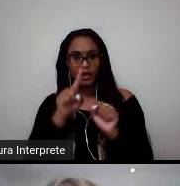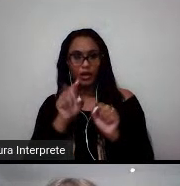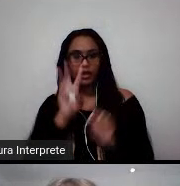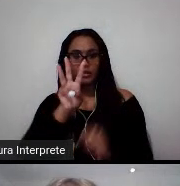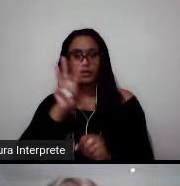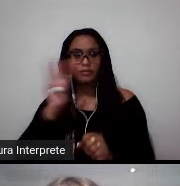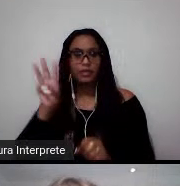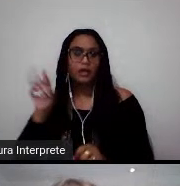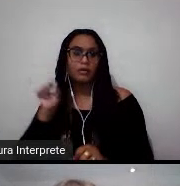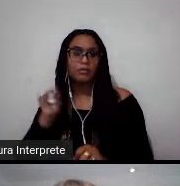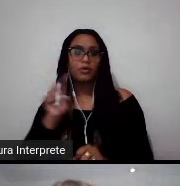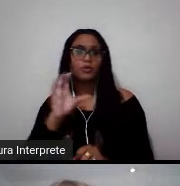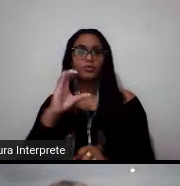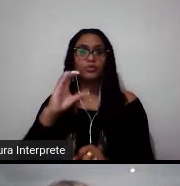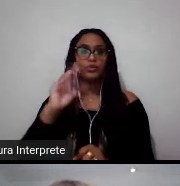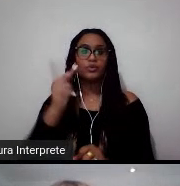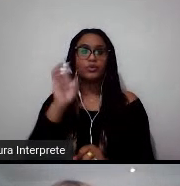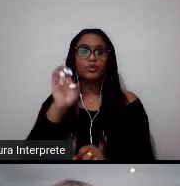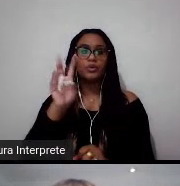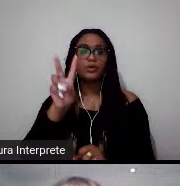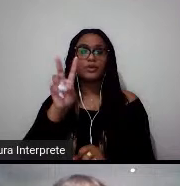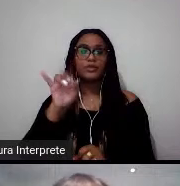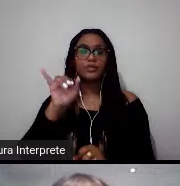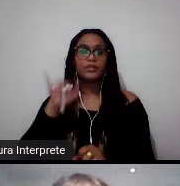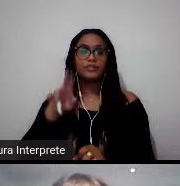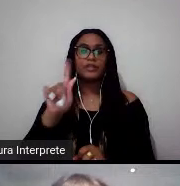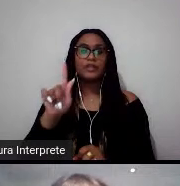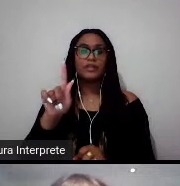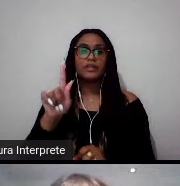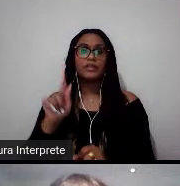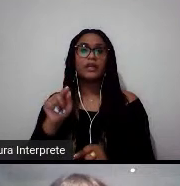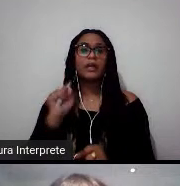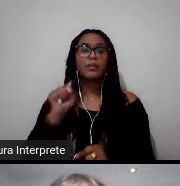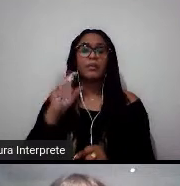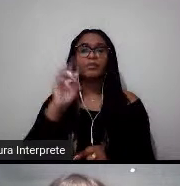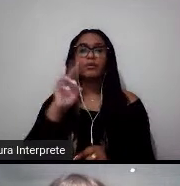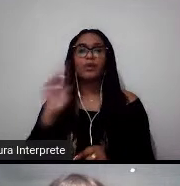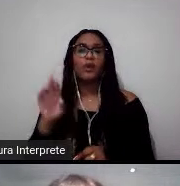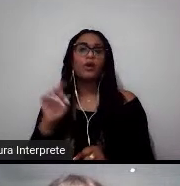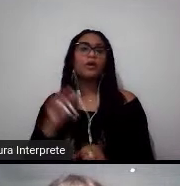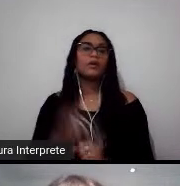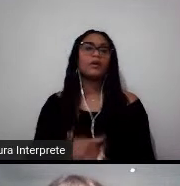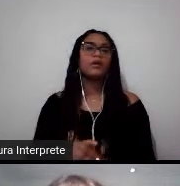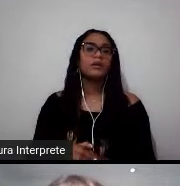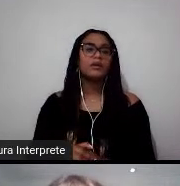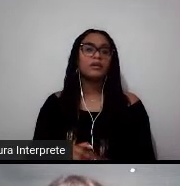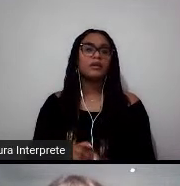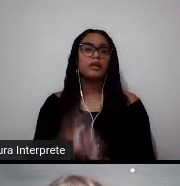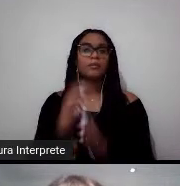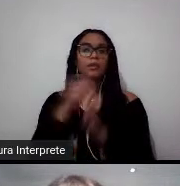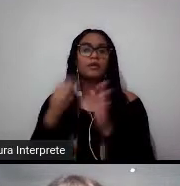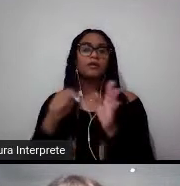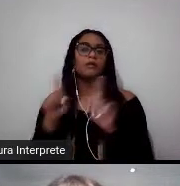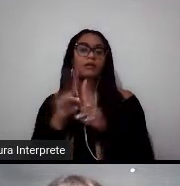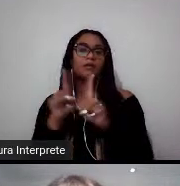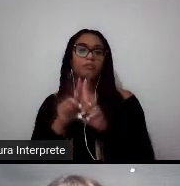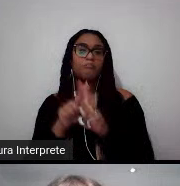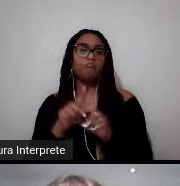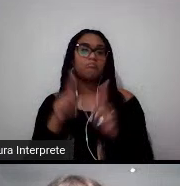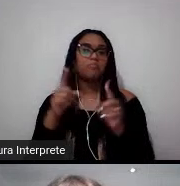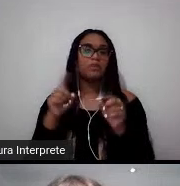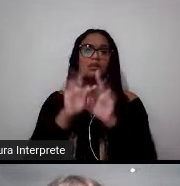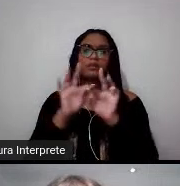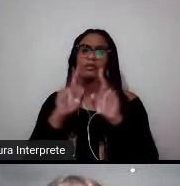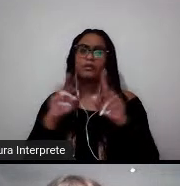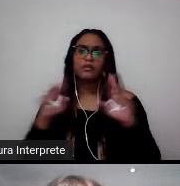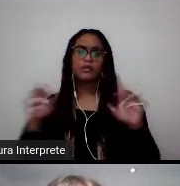.tivenin.org.apply. Pode passar, por favor. E também nas redes sociais do